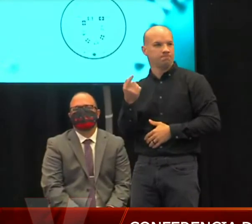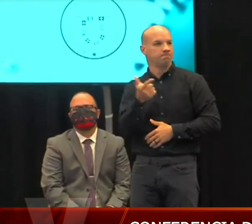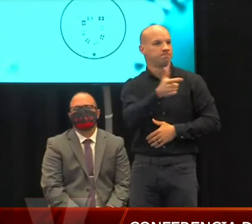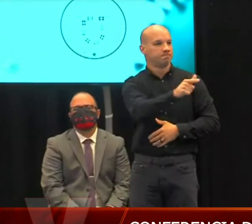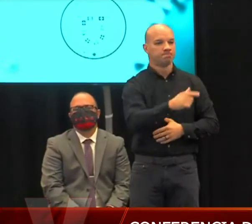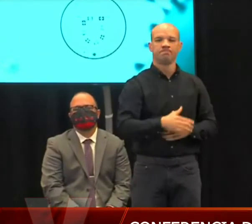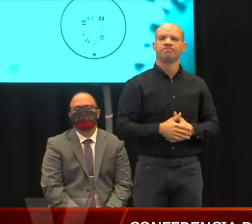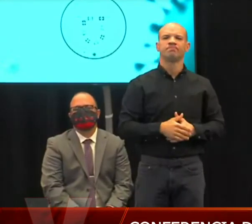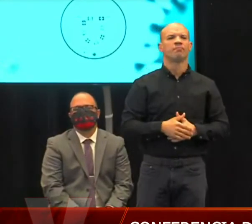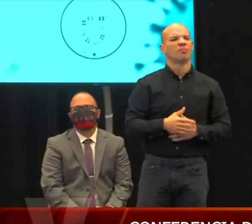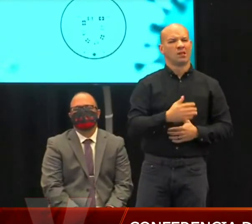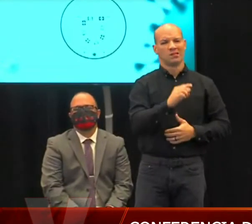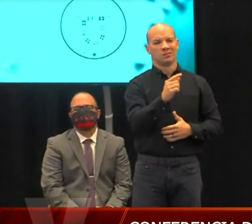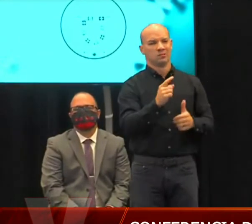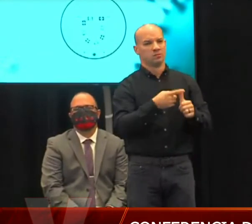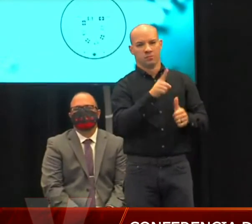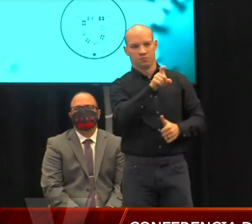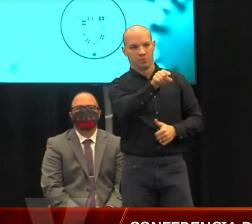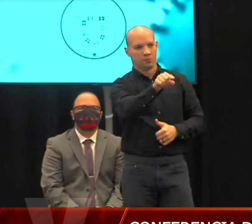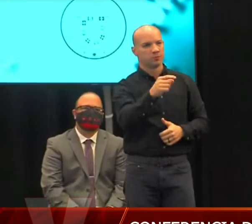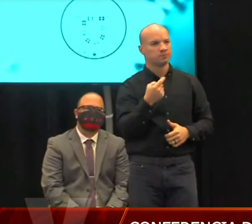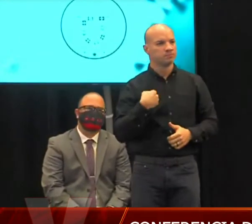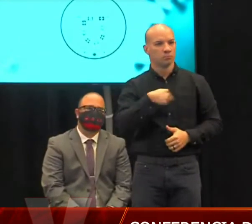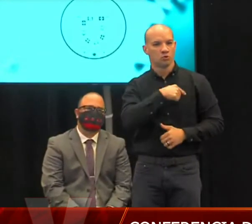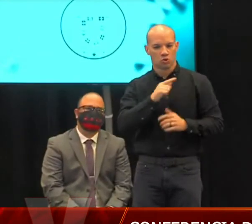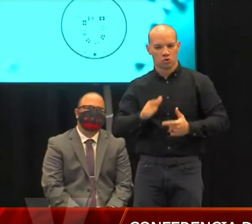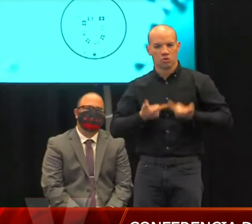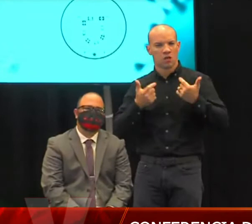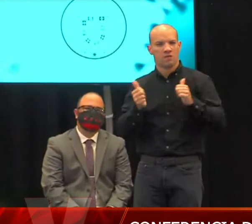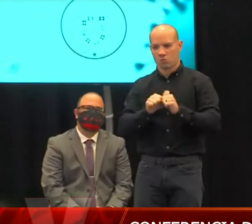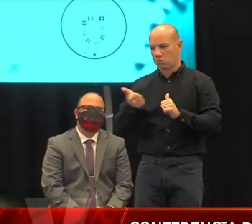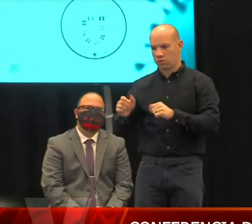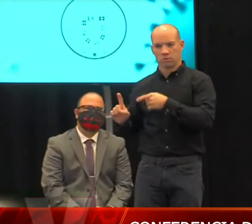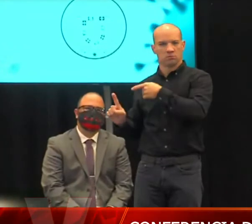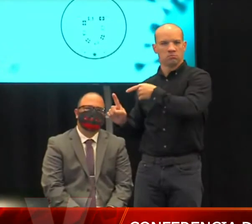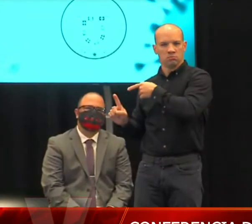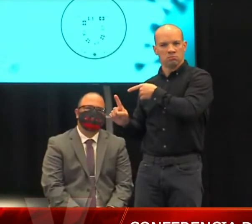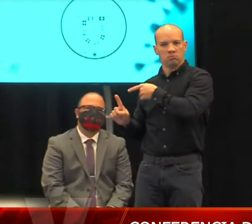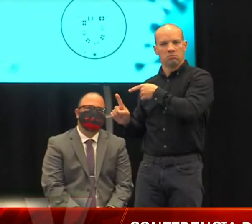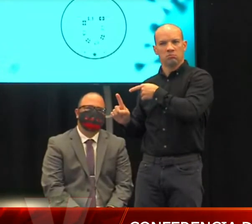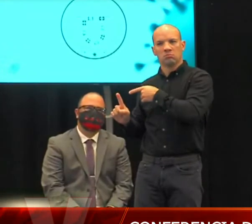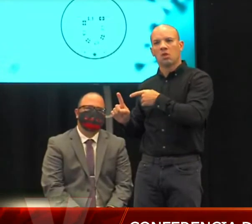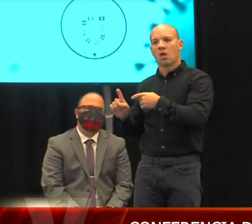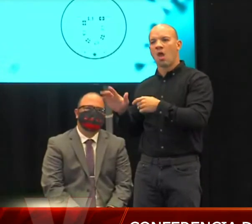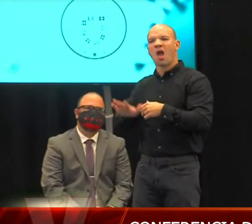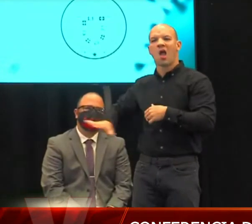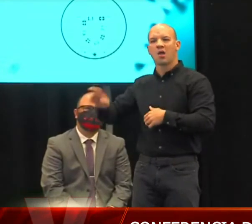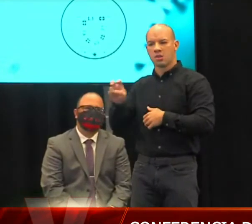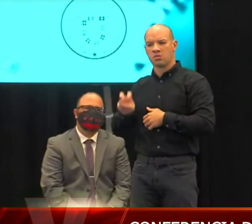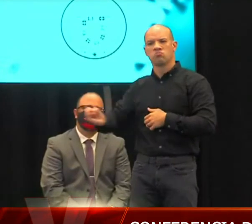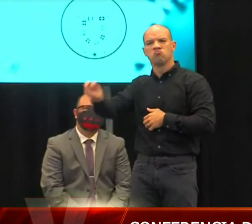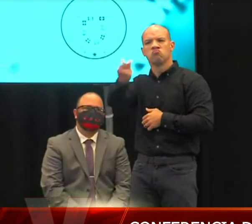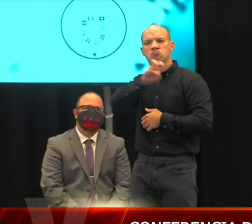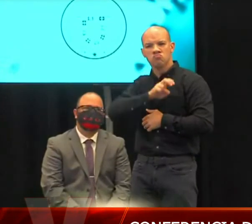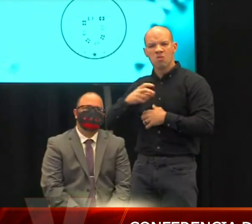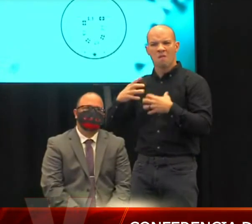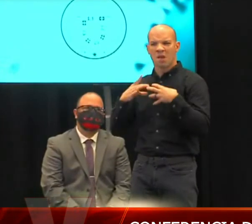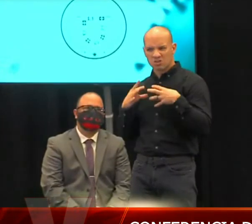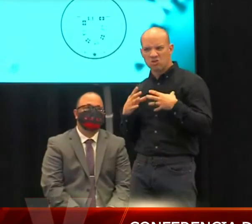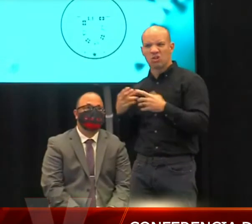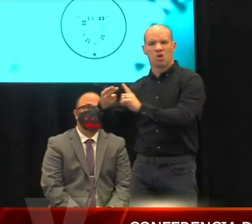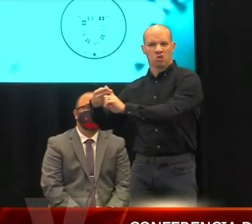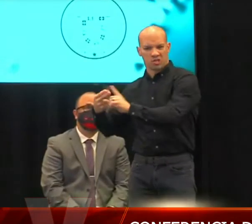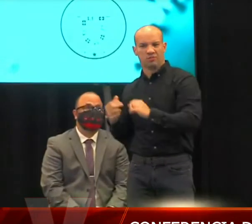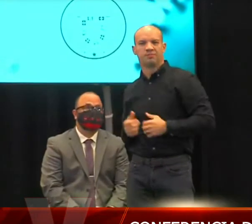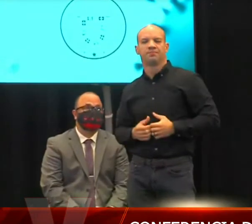La primera pregunta que le tengo que hacer, estamos en vivo con otra compañera que está con la industria turística y hotelera. Usted no mencionó